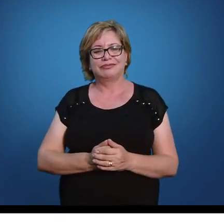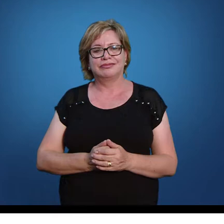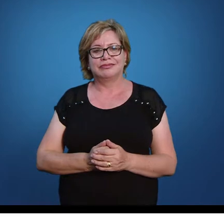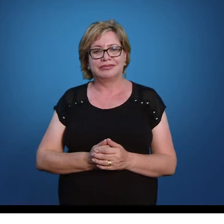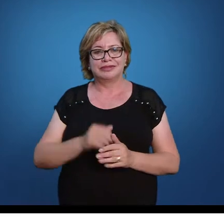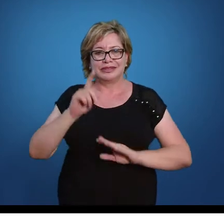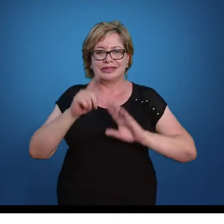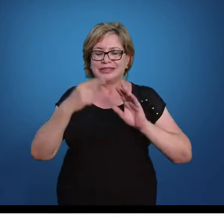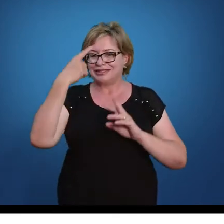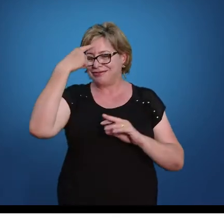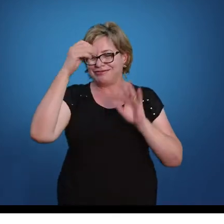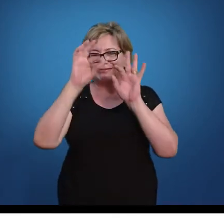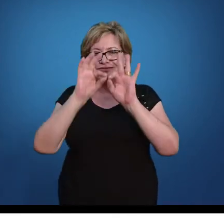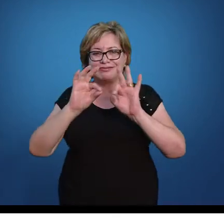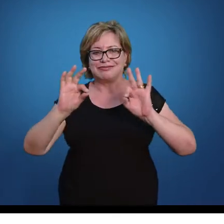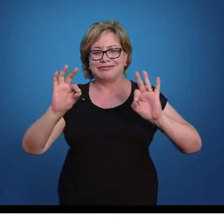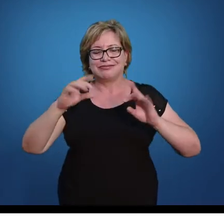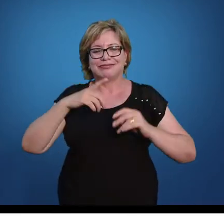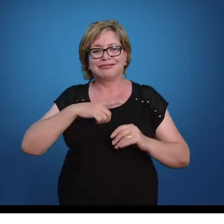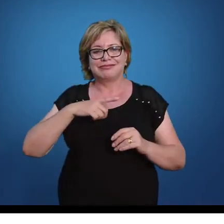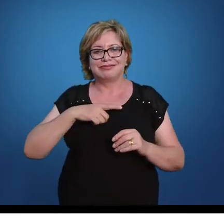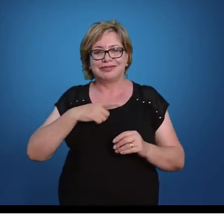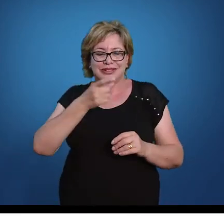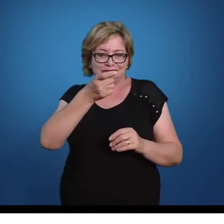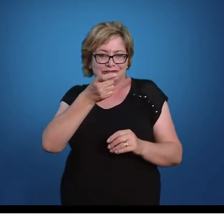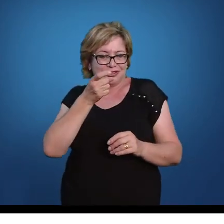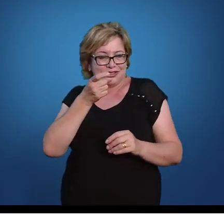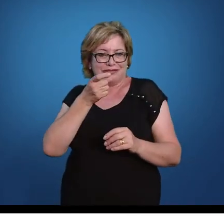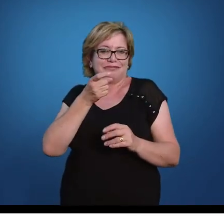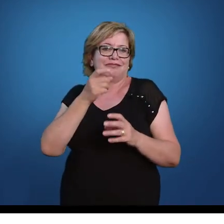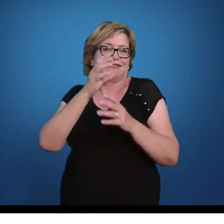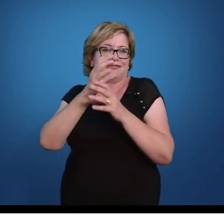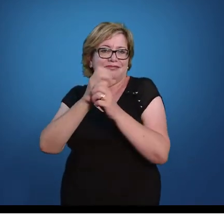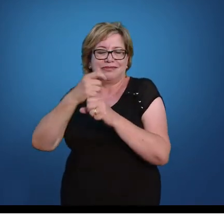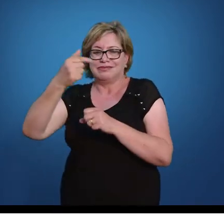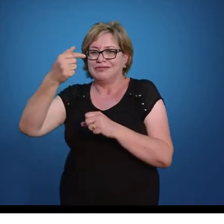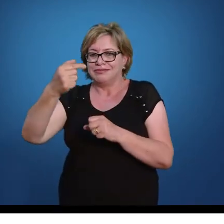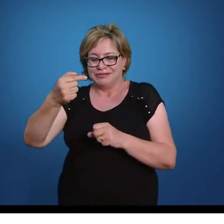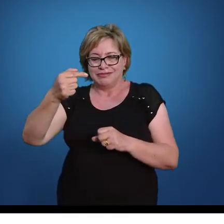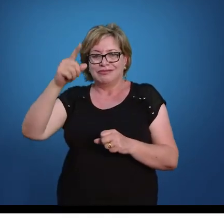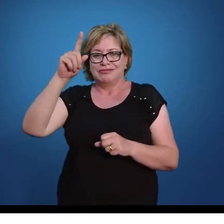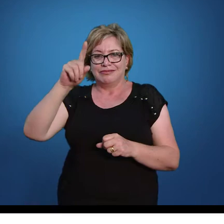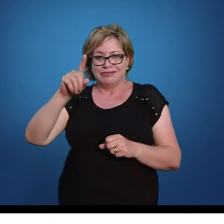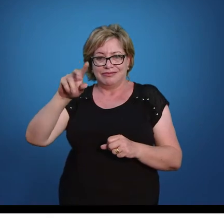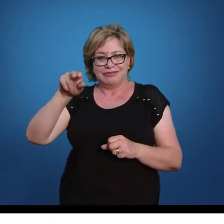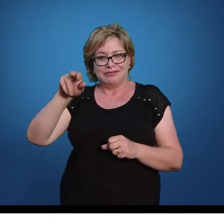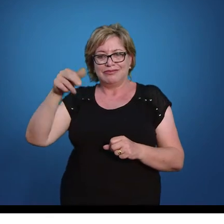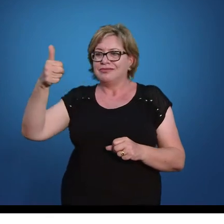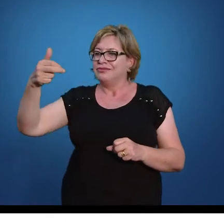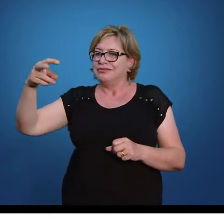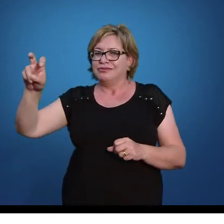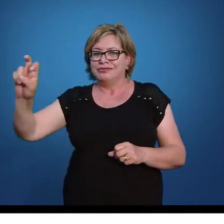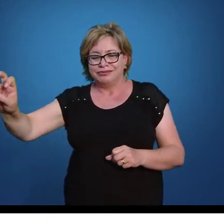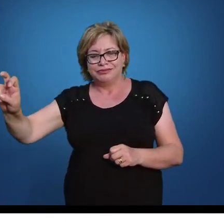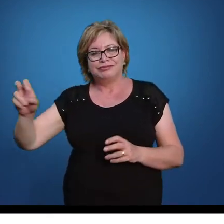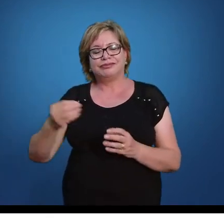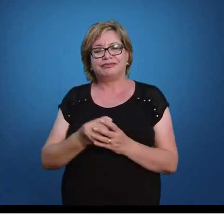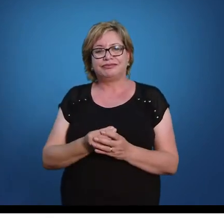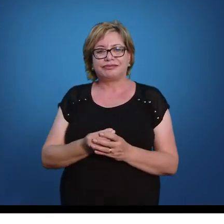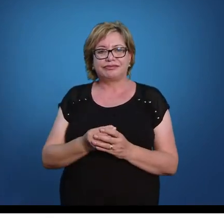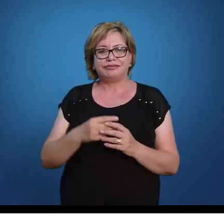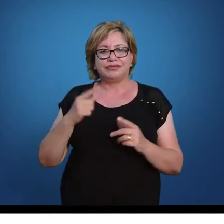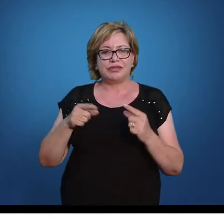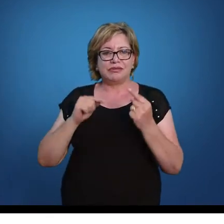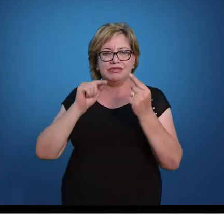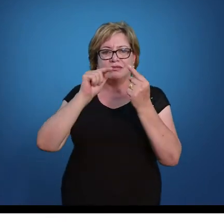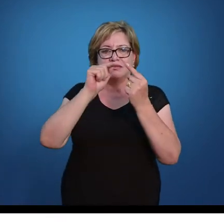A ideia é simples. Eu tenho aqui x mais 7 igual a 15. Então,